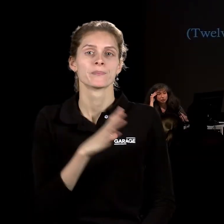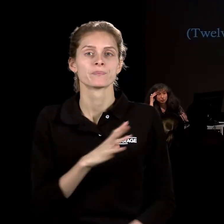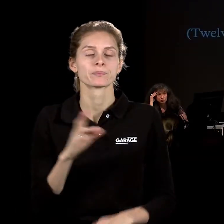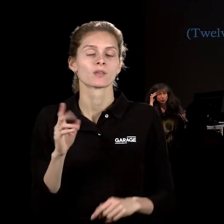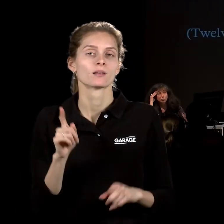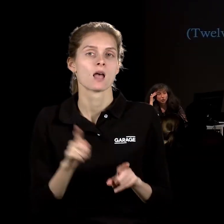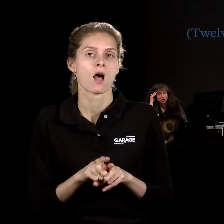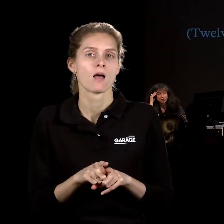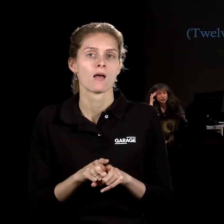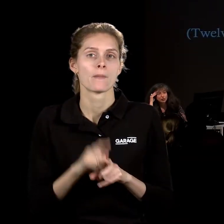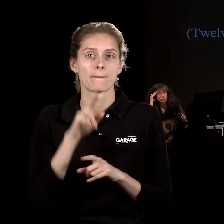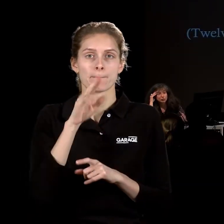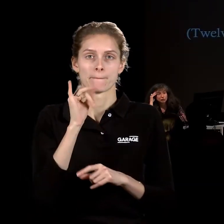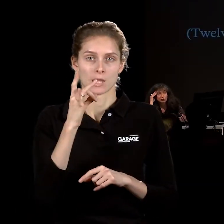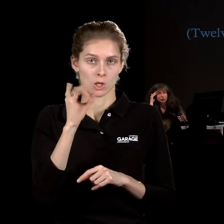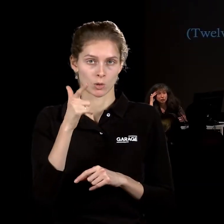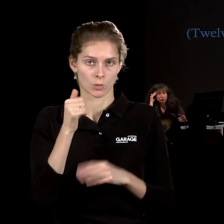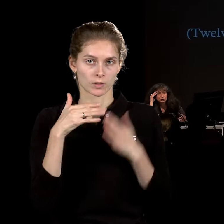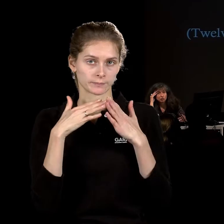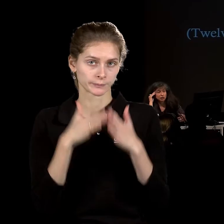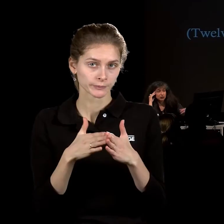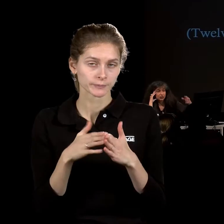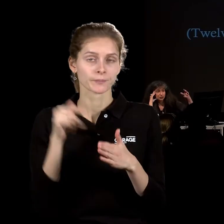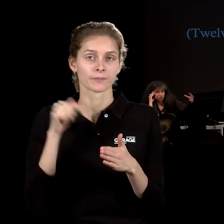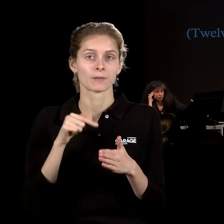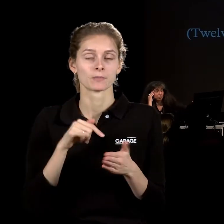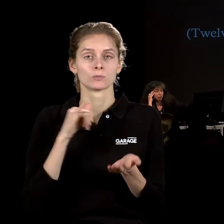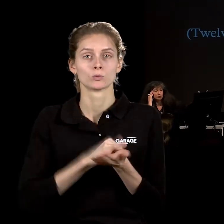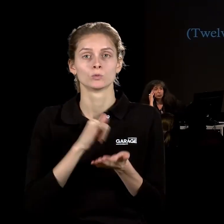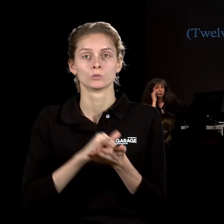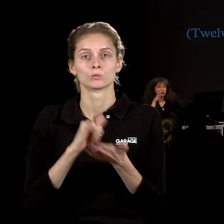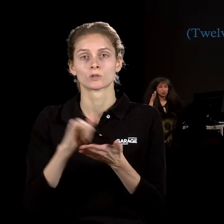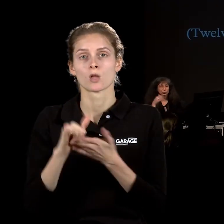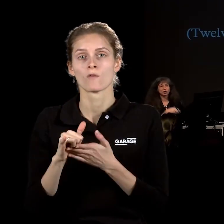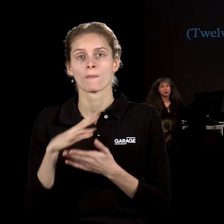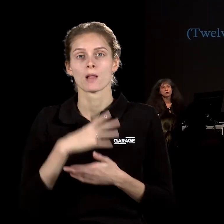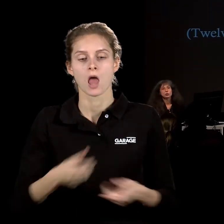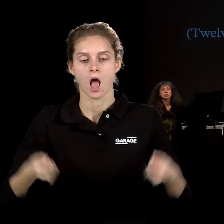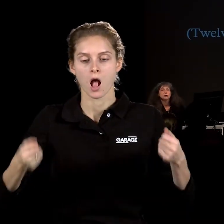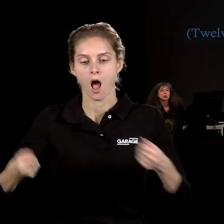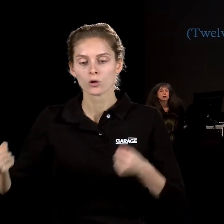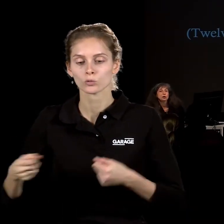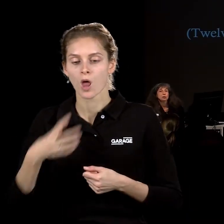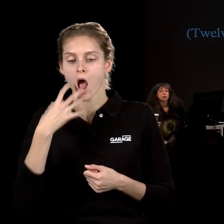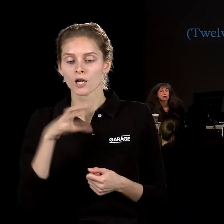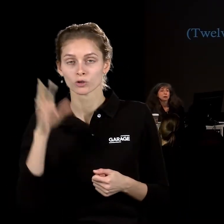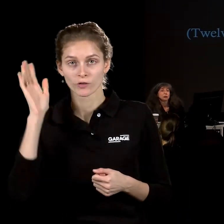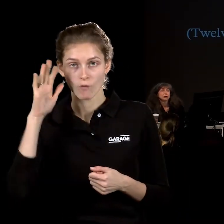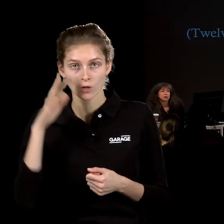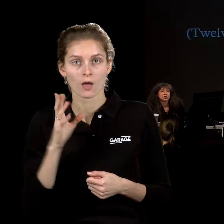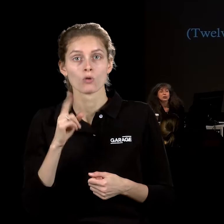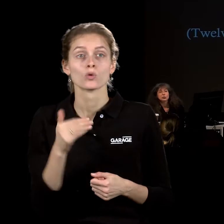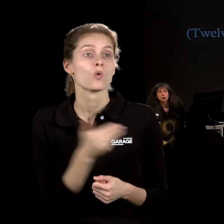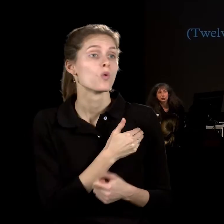вот пирога, на которой стояли кастрюли с горячей водой. И всем желающим он при